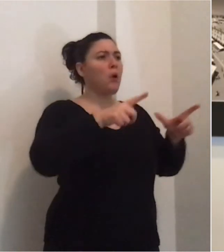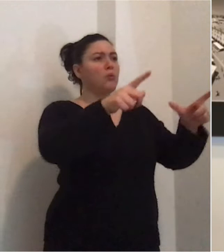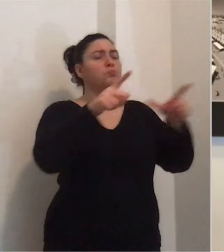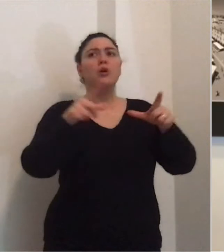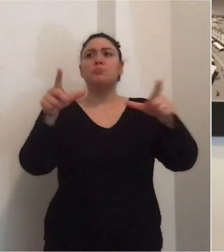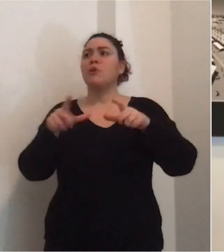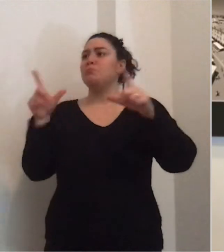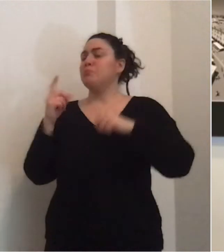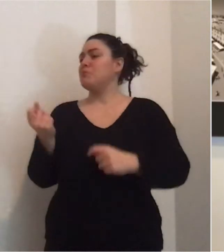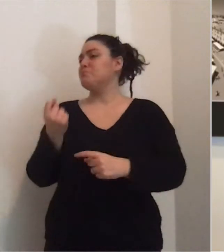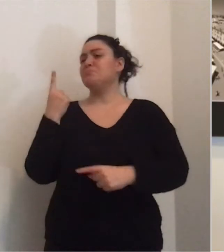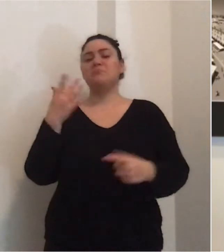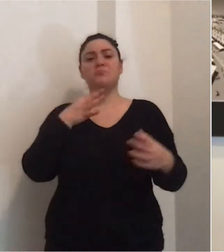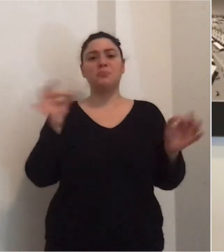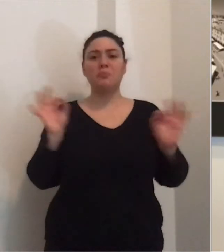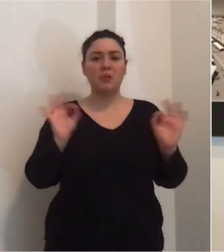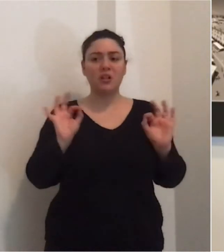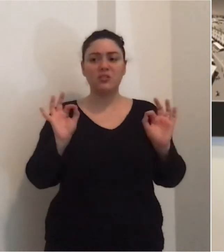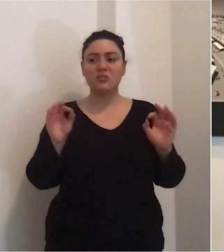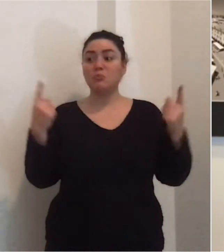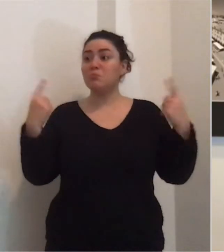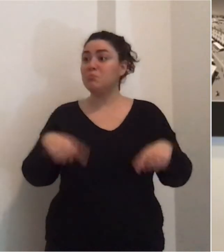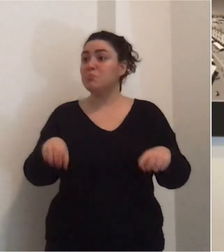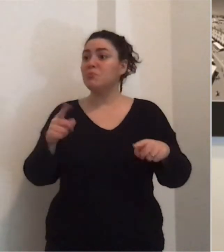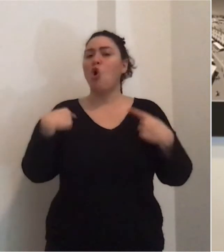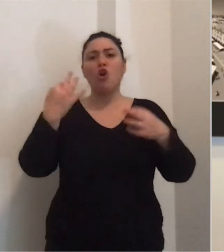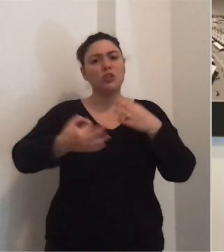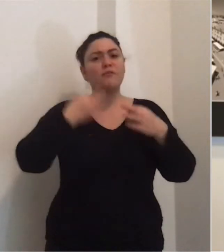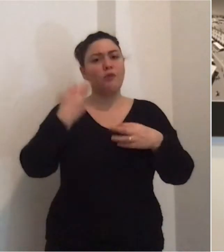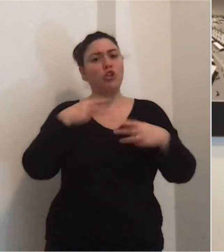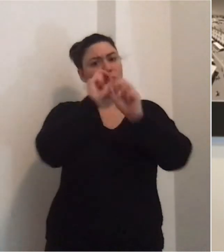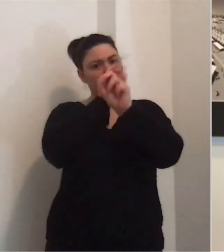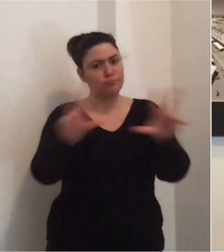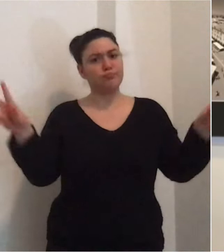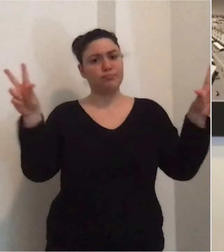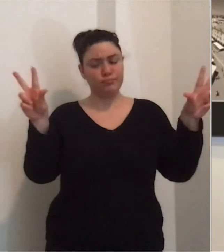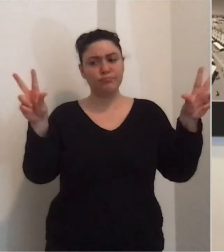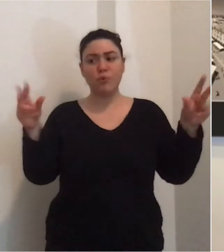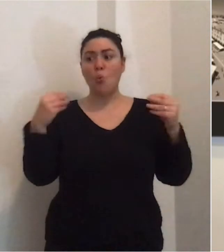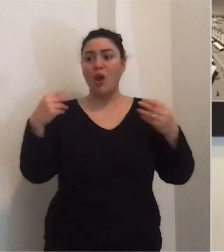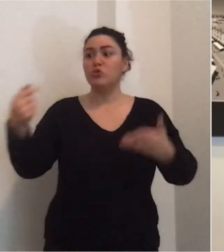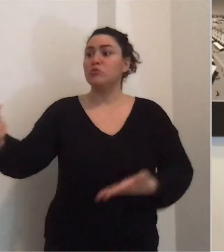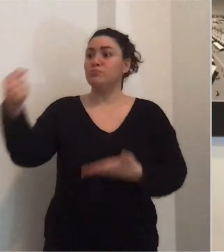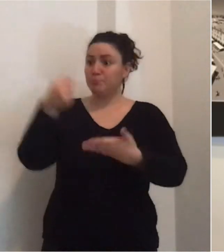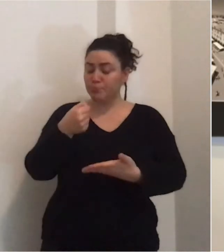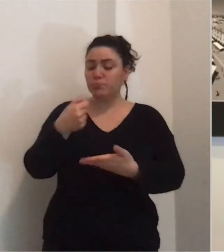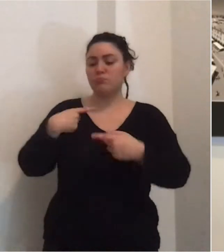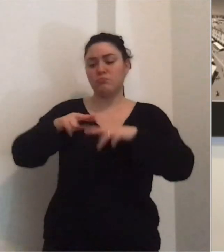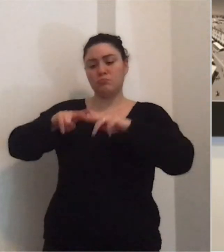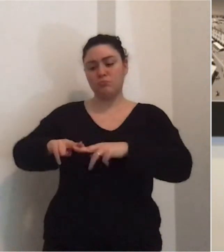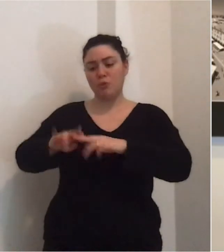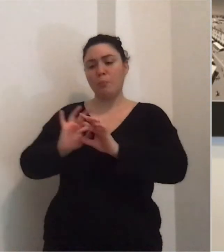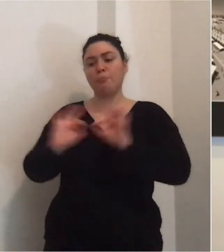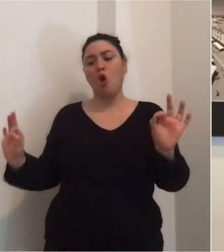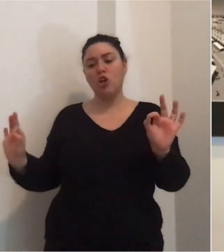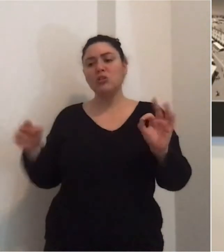comunicazione perché è qualcosa di importante. Quelle risorse sono a disposizione delle urgenze e dell'emergenza del nostro